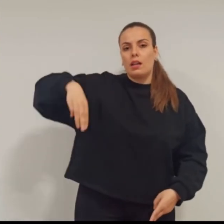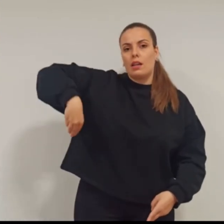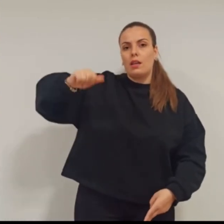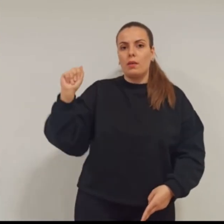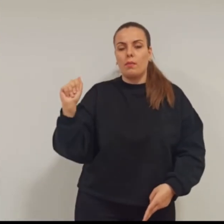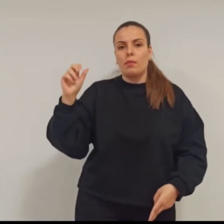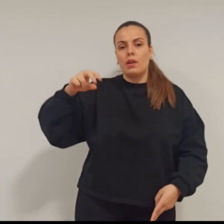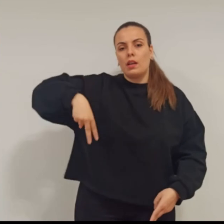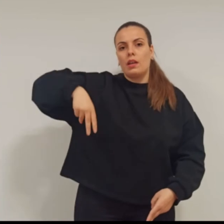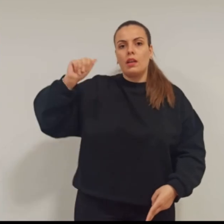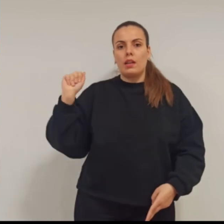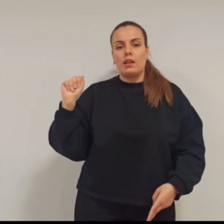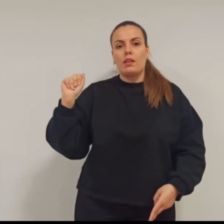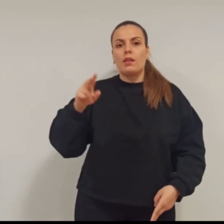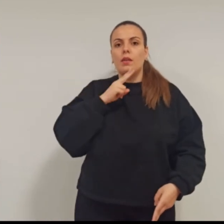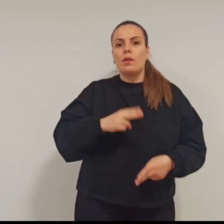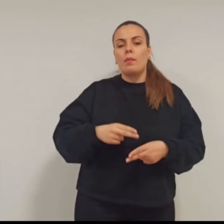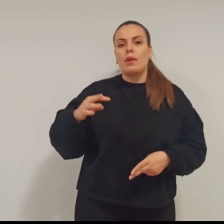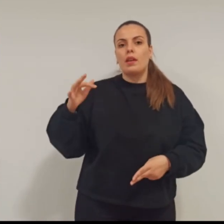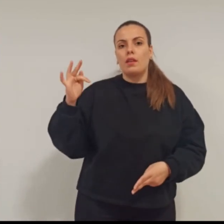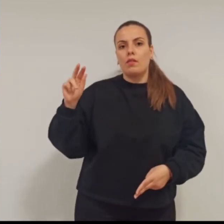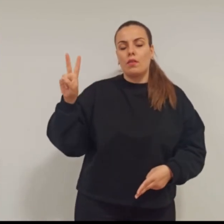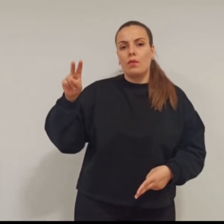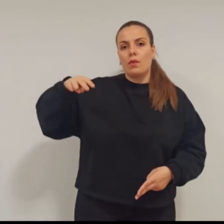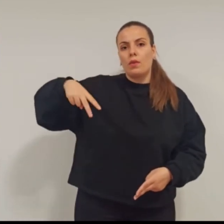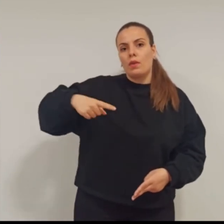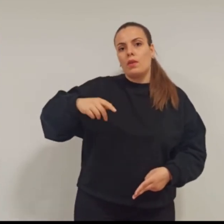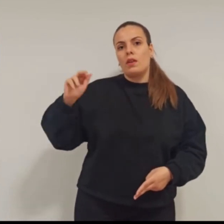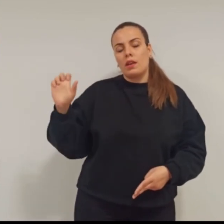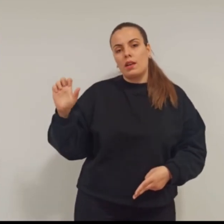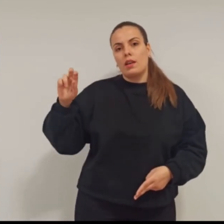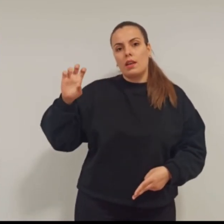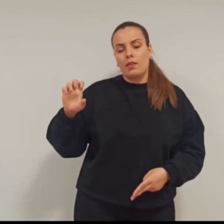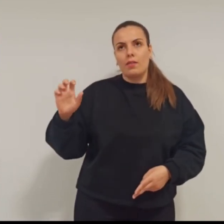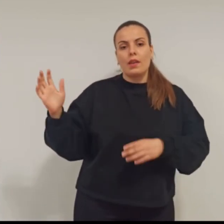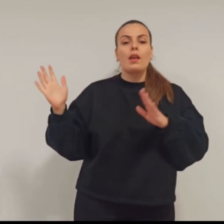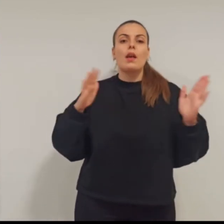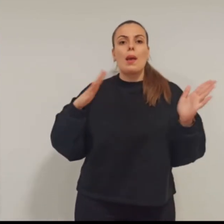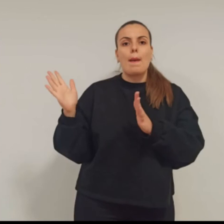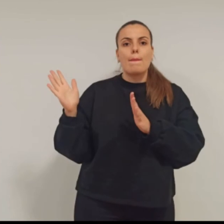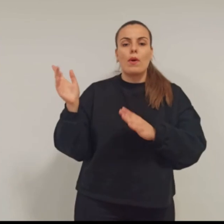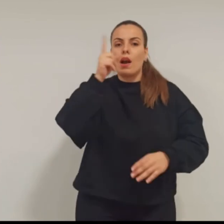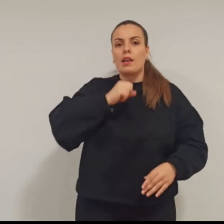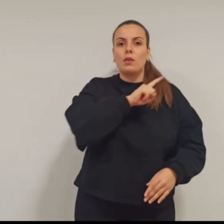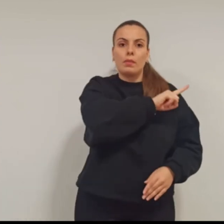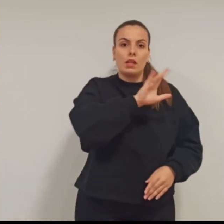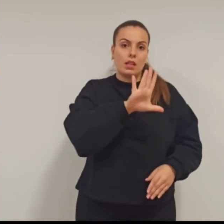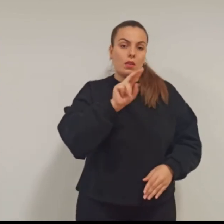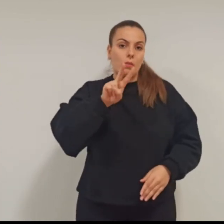F-U-G-G-E-R. Época, Año, 1521 hasta